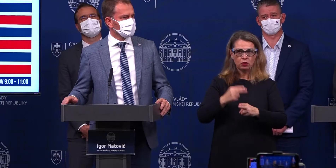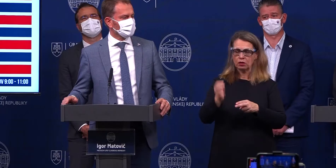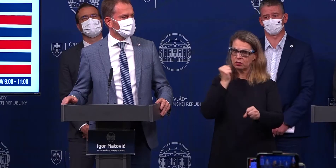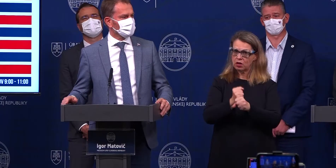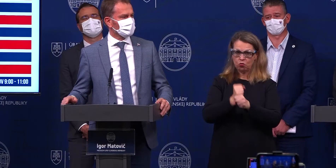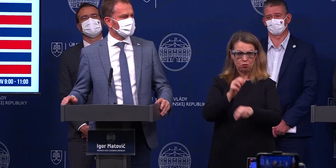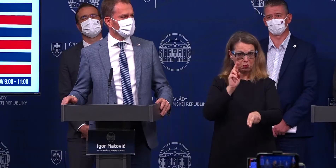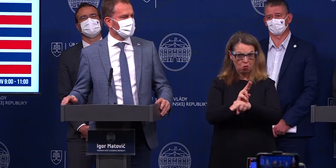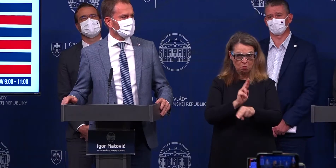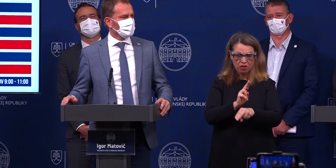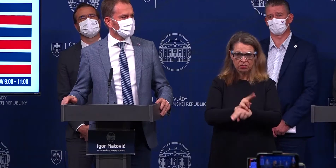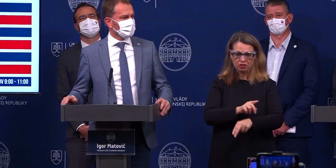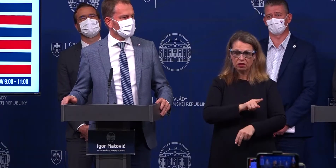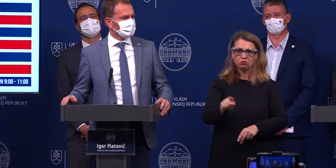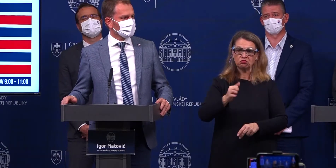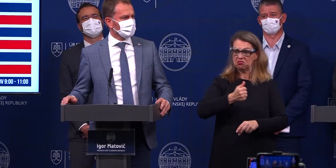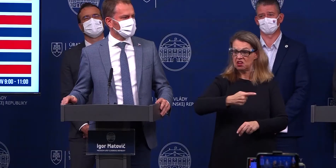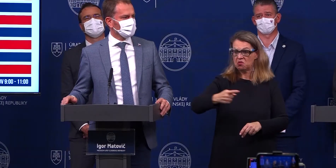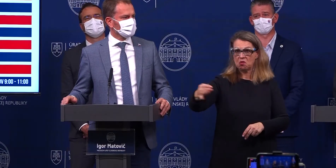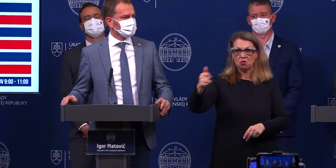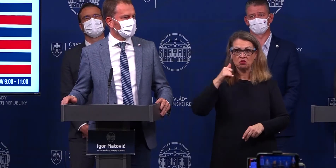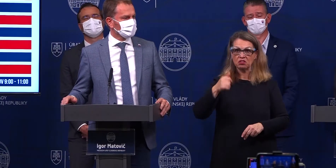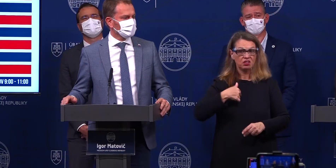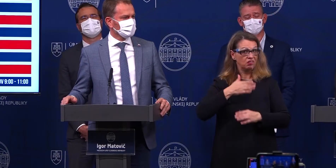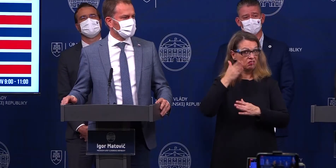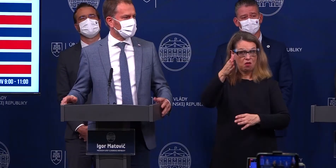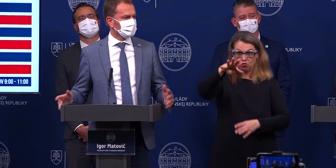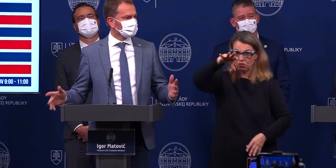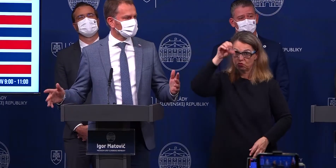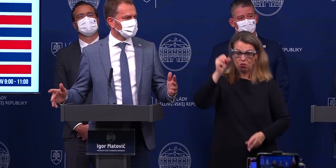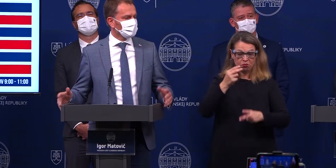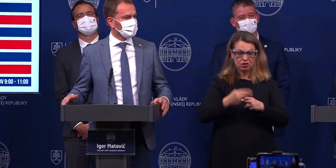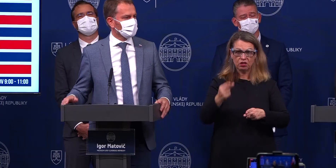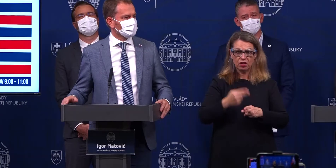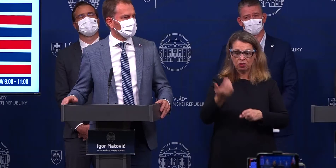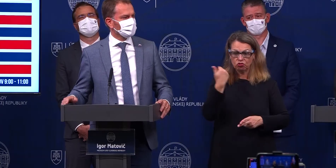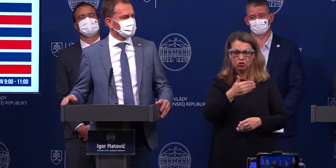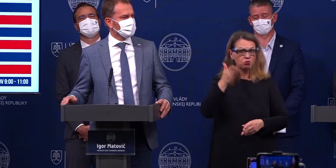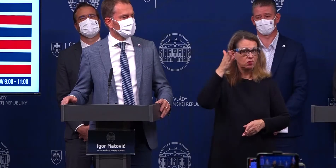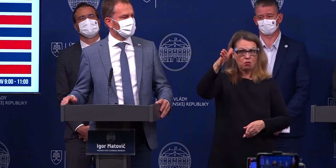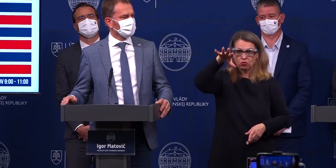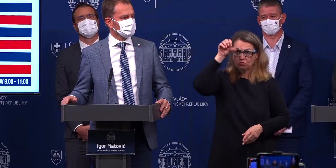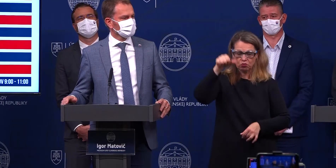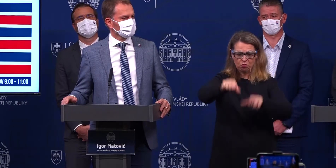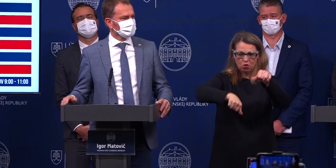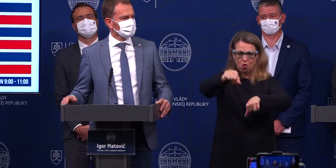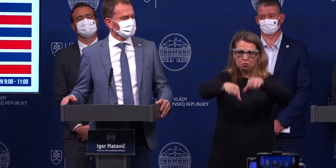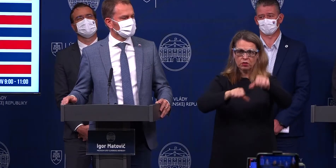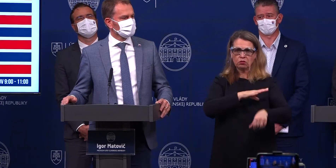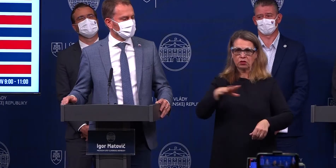nemocniciach a nebudeme schopní liečiť ľudí a nebudeme schopní operovať na bežné choroby.